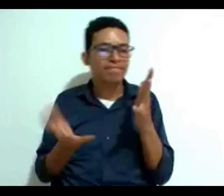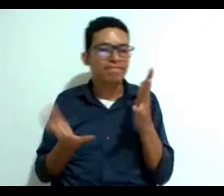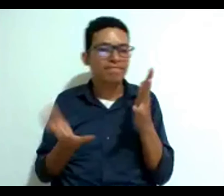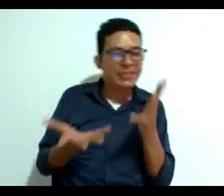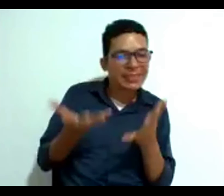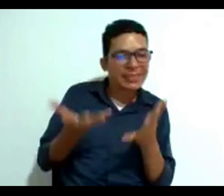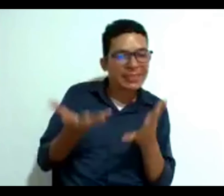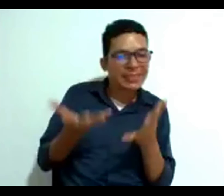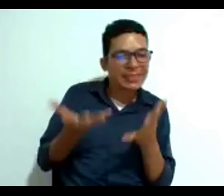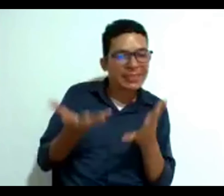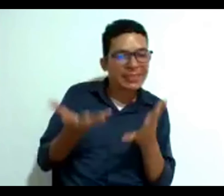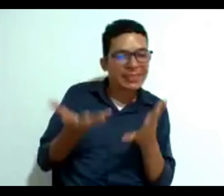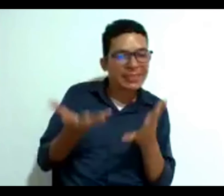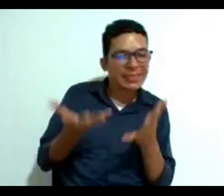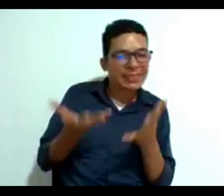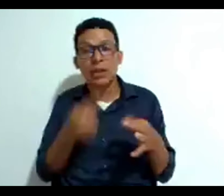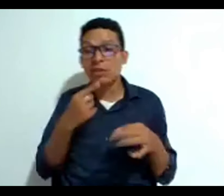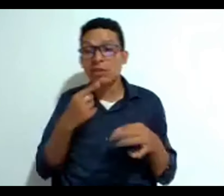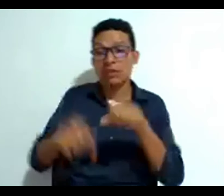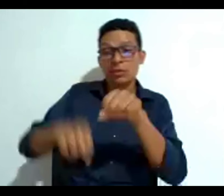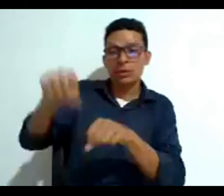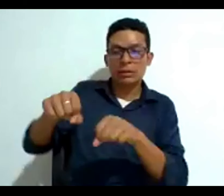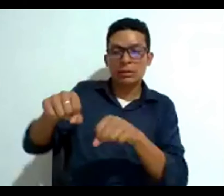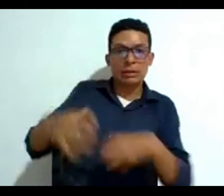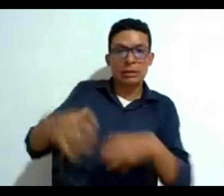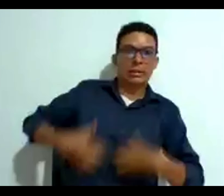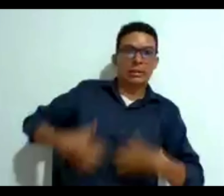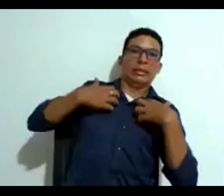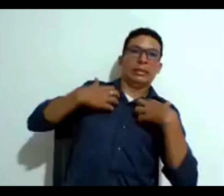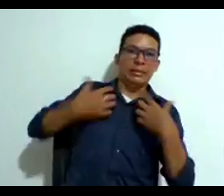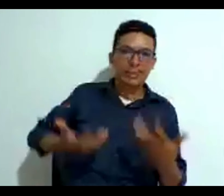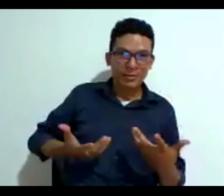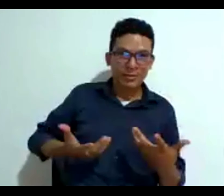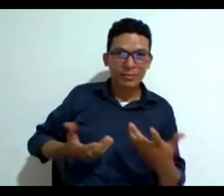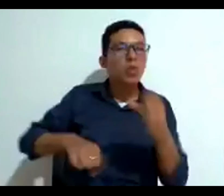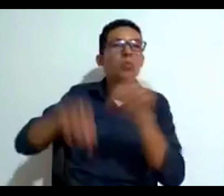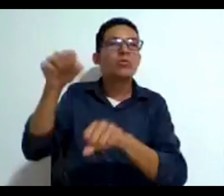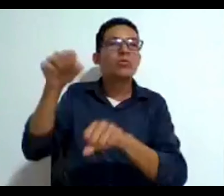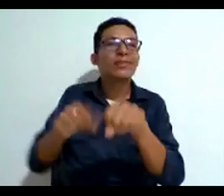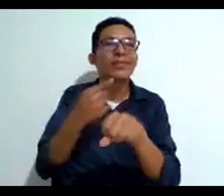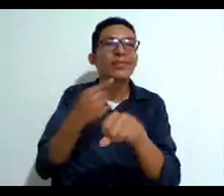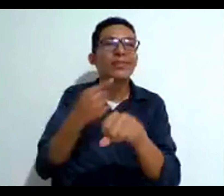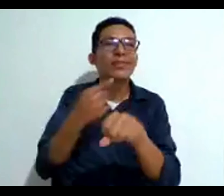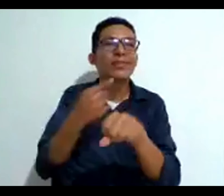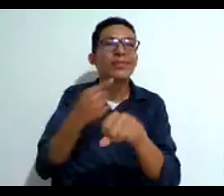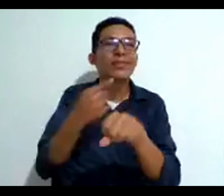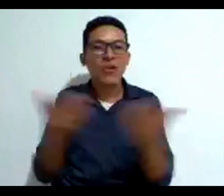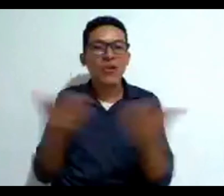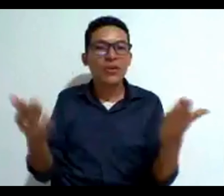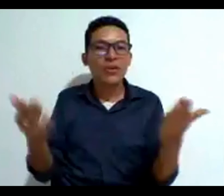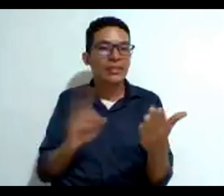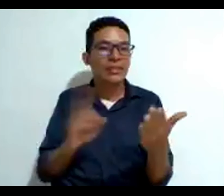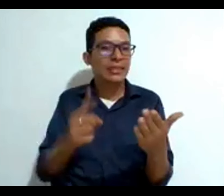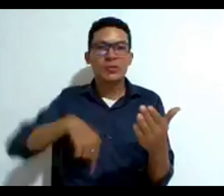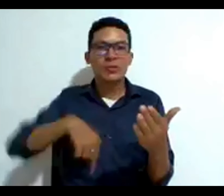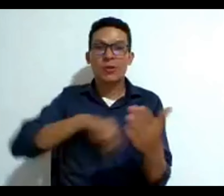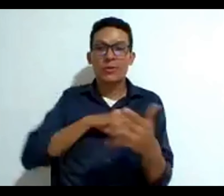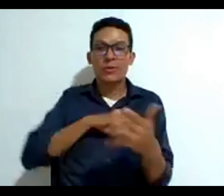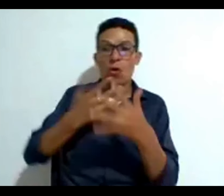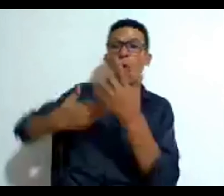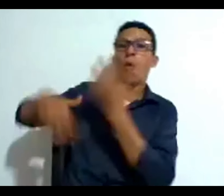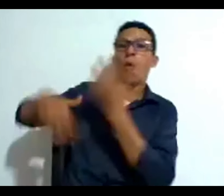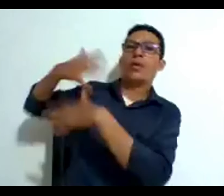probabilidades esto nos asusta mucho sobre todo de probabilidades en donde se relaciona con cosas en los que no nos podemos devolver en decisiones